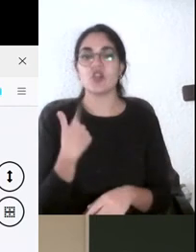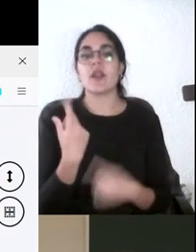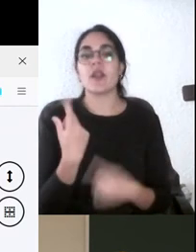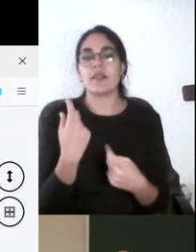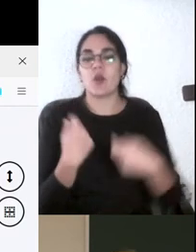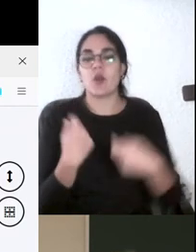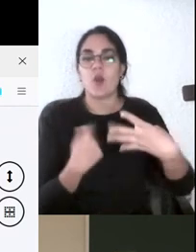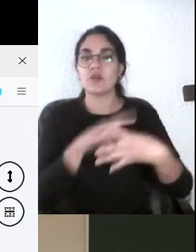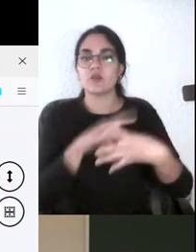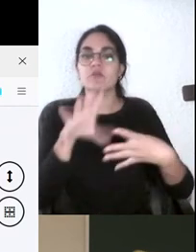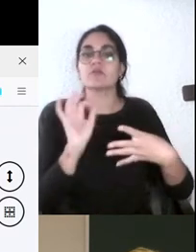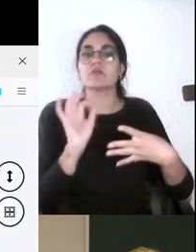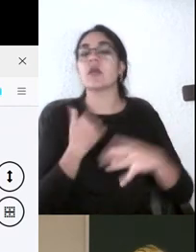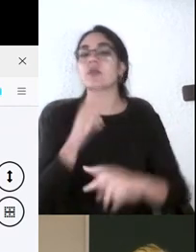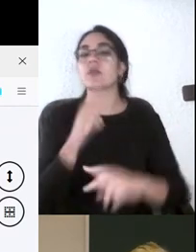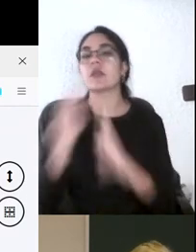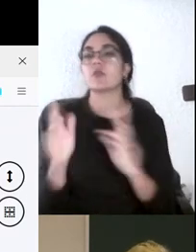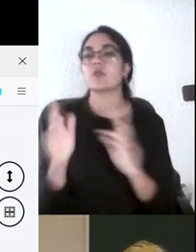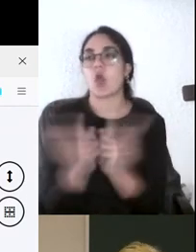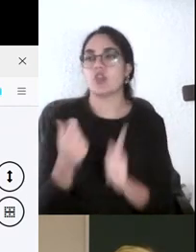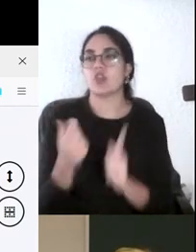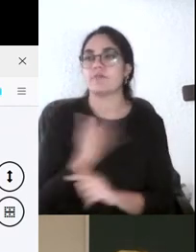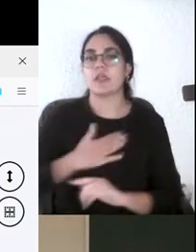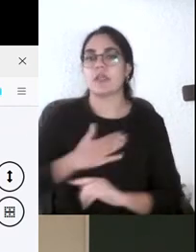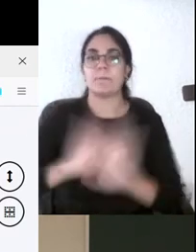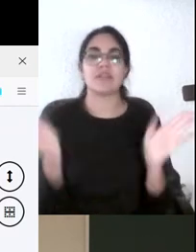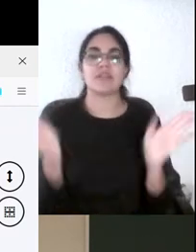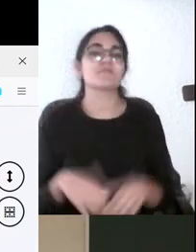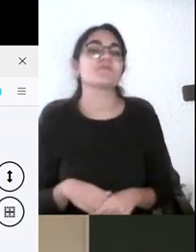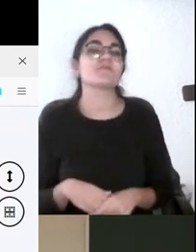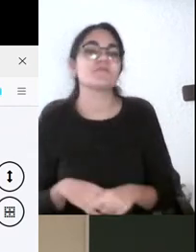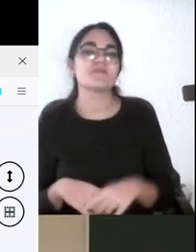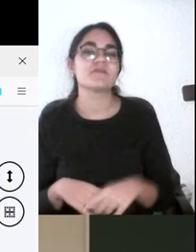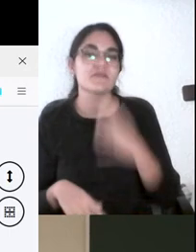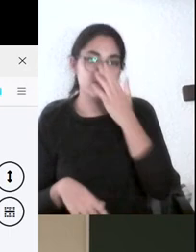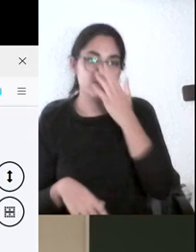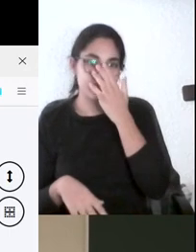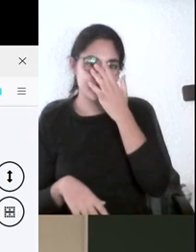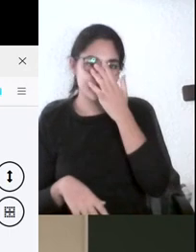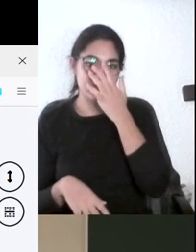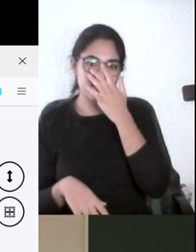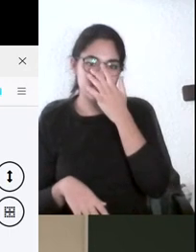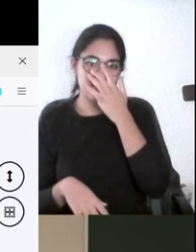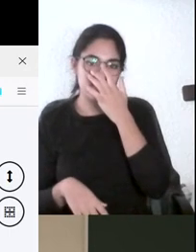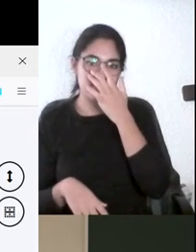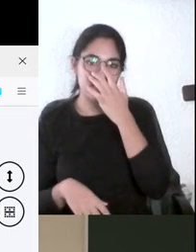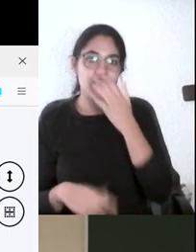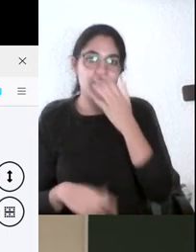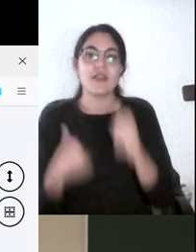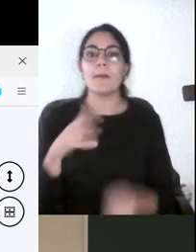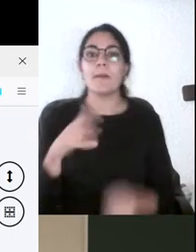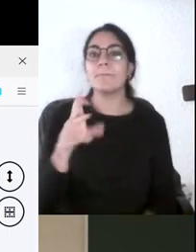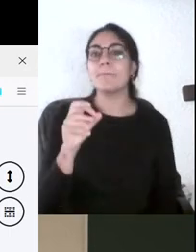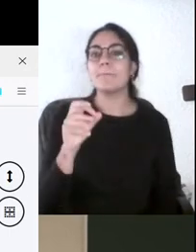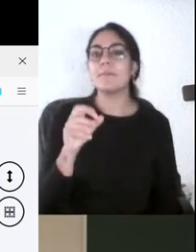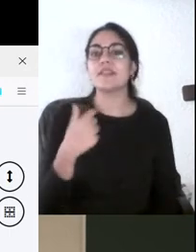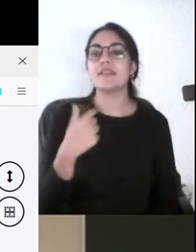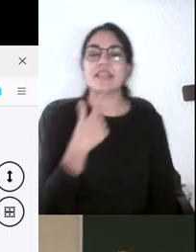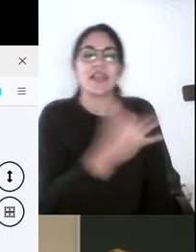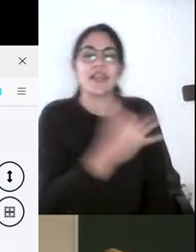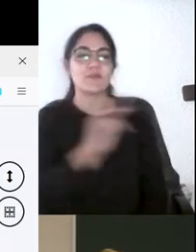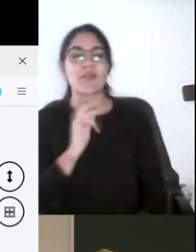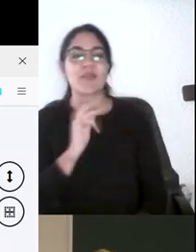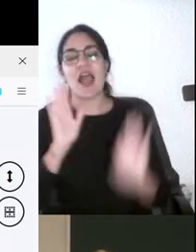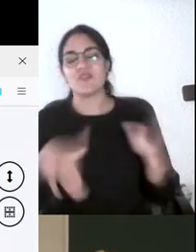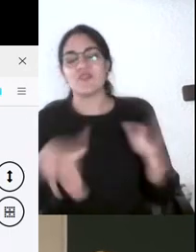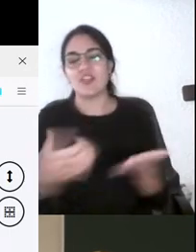ya está ese es mi minuto si si alguien todos vamos a decir depende entonces si alguien tiene algo que no sea